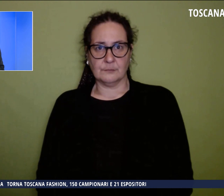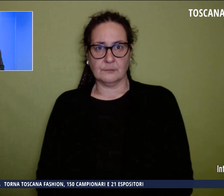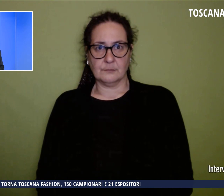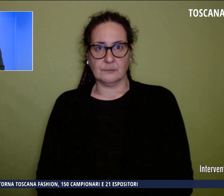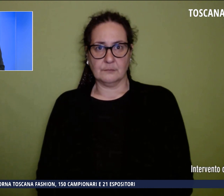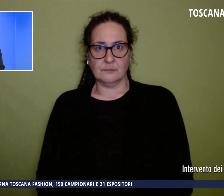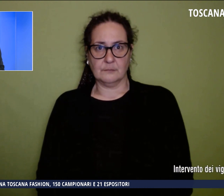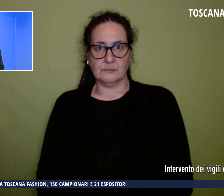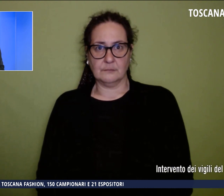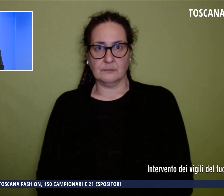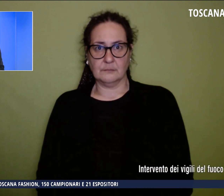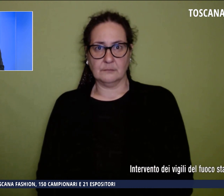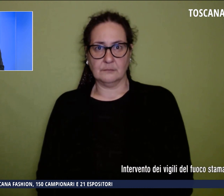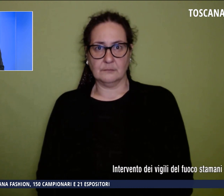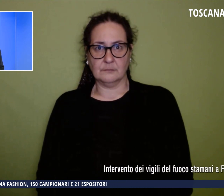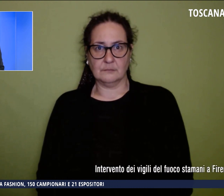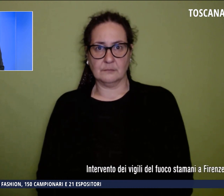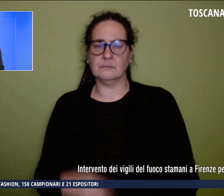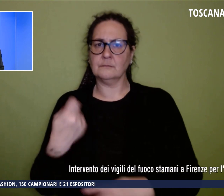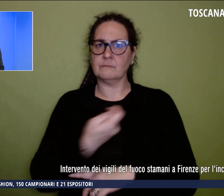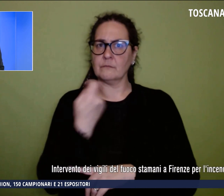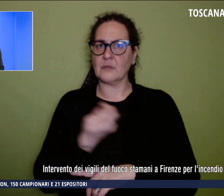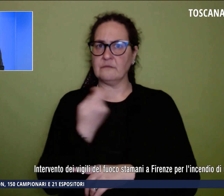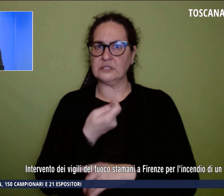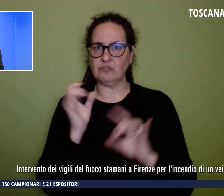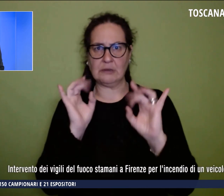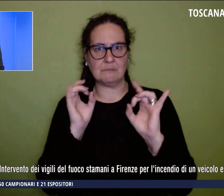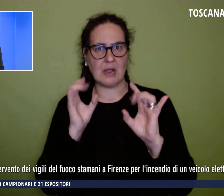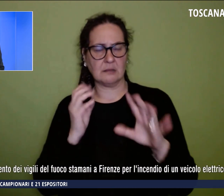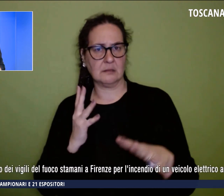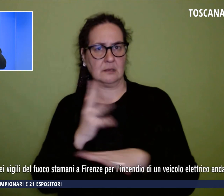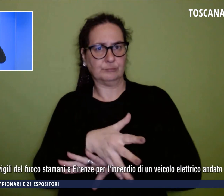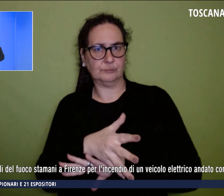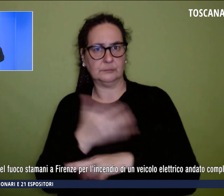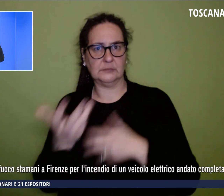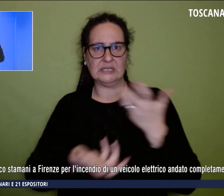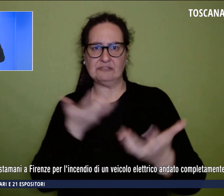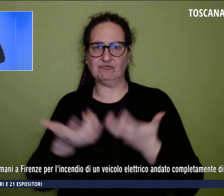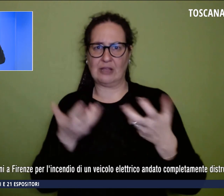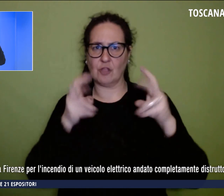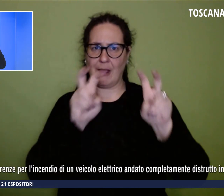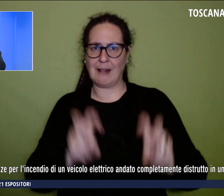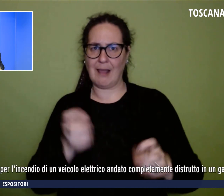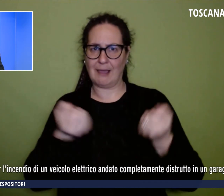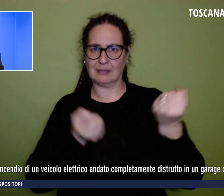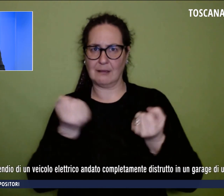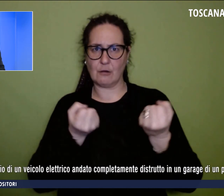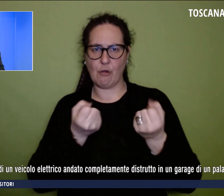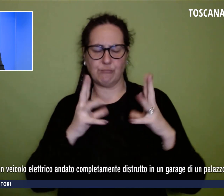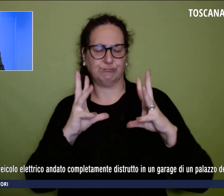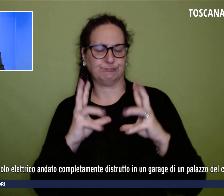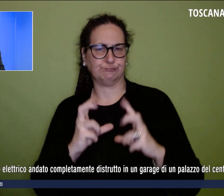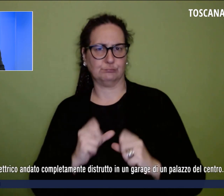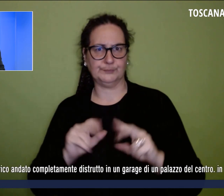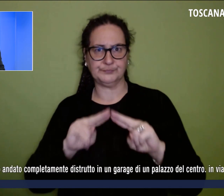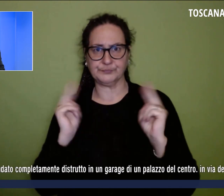E' intervento dei vigili del fuoco stamani a Firenze per l'incendo di un veicolo elettrico andato completamente distrutto in un